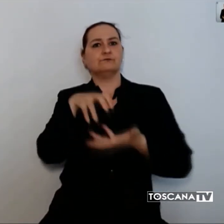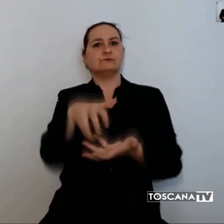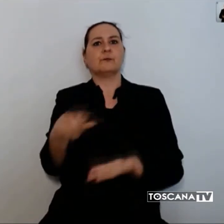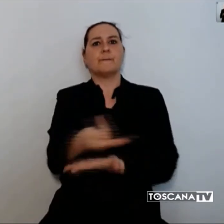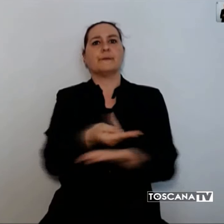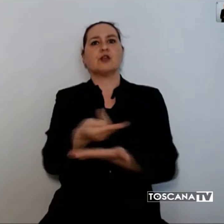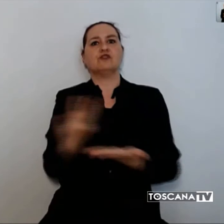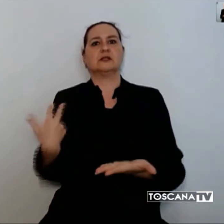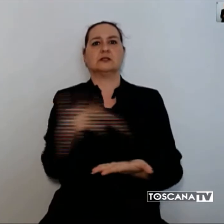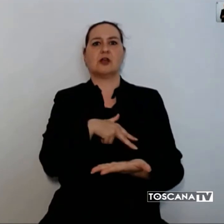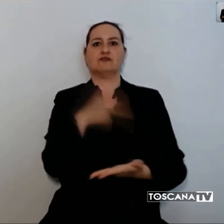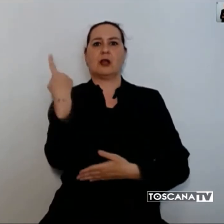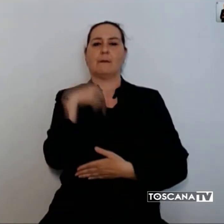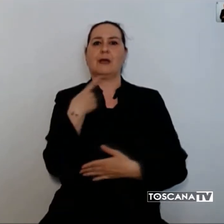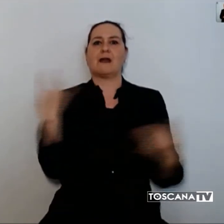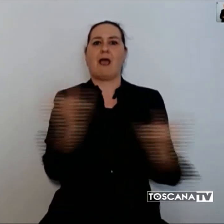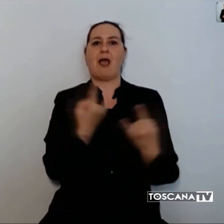all'emergenza coronavirus.